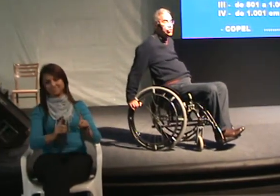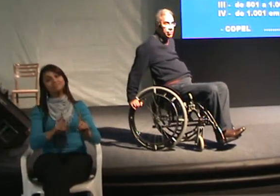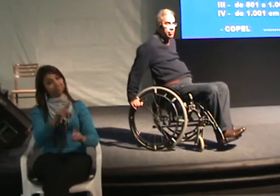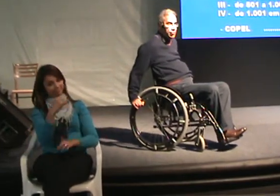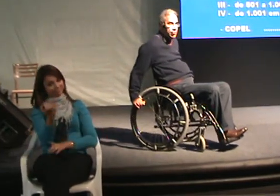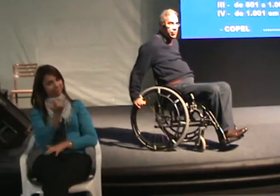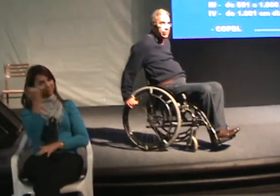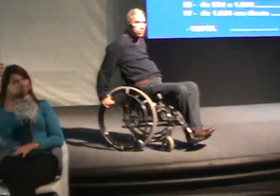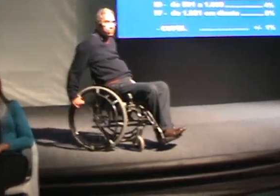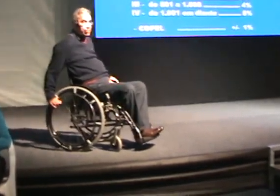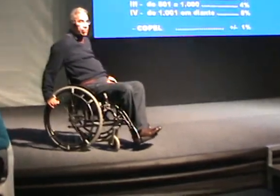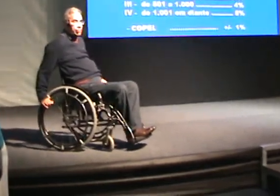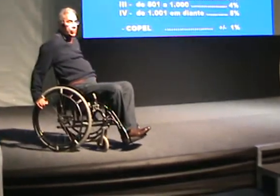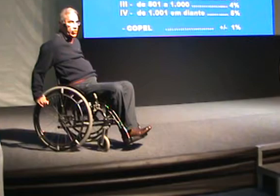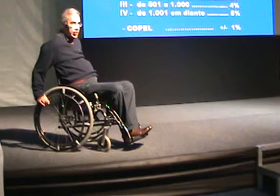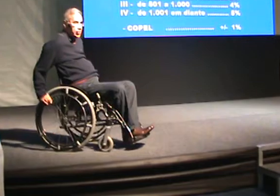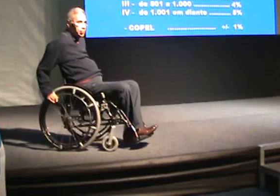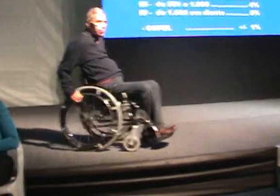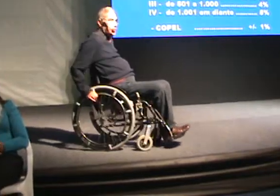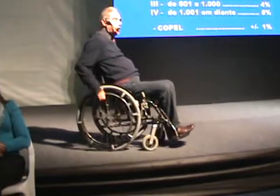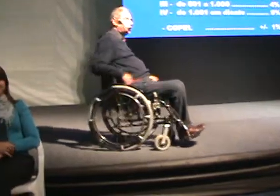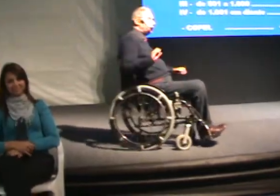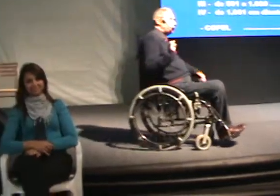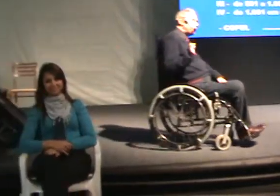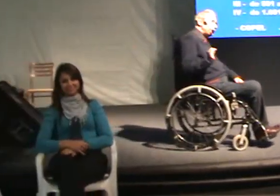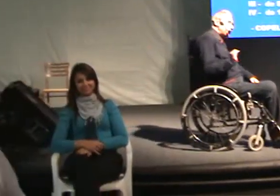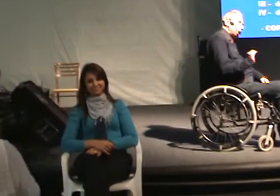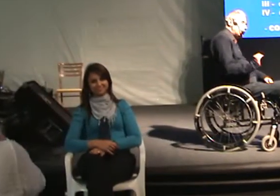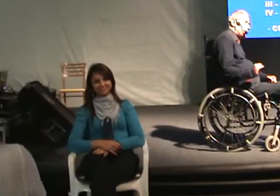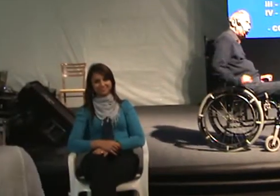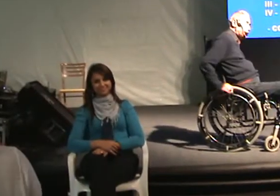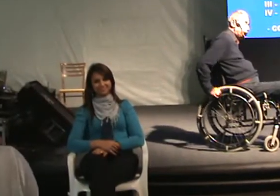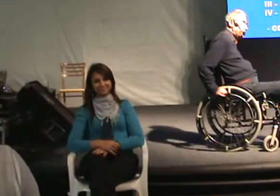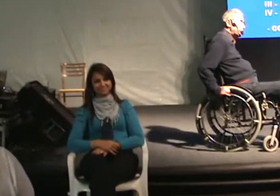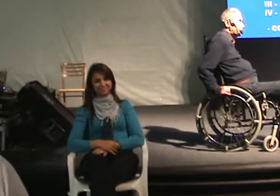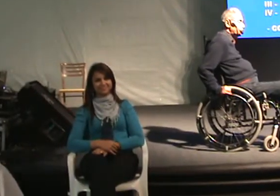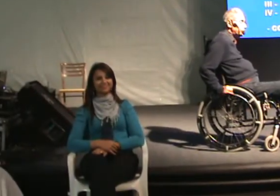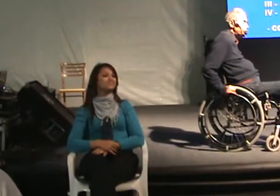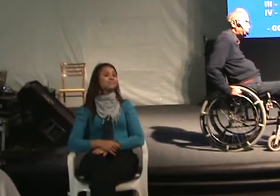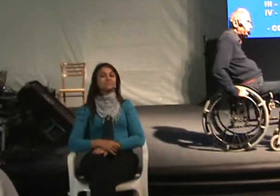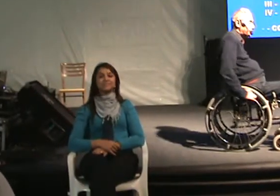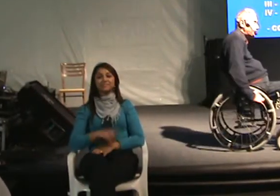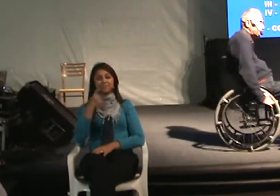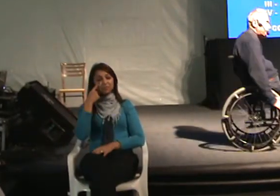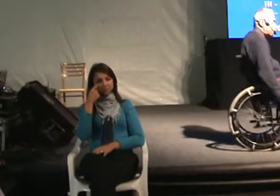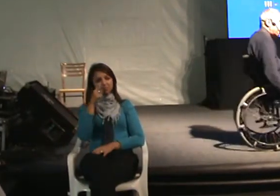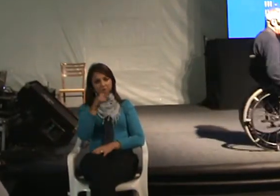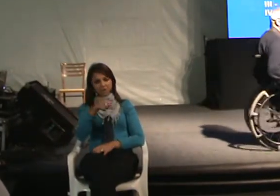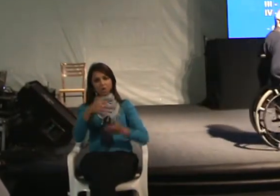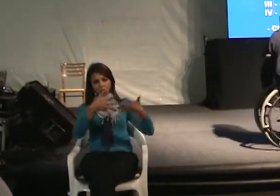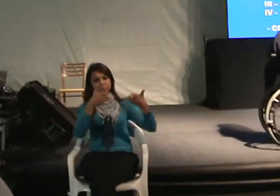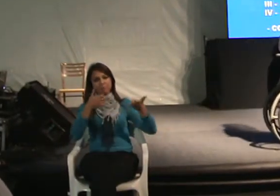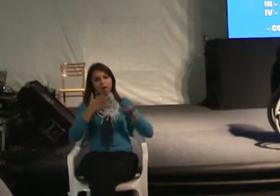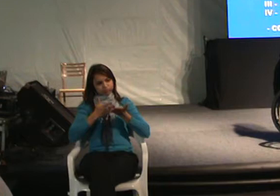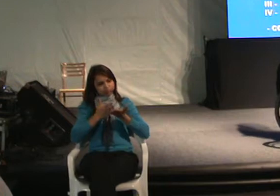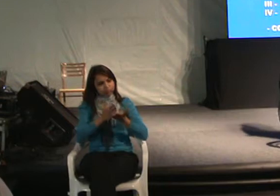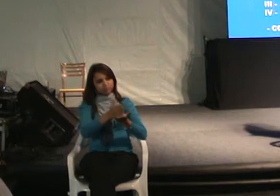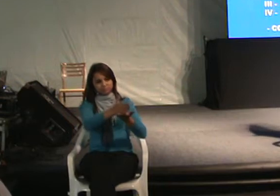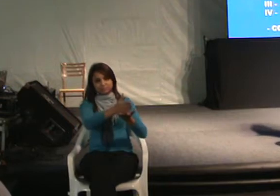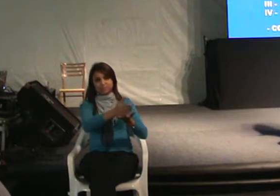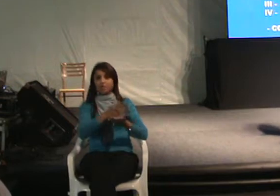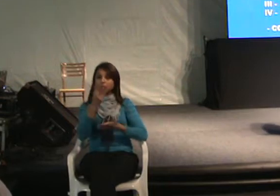é importantíssimo. Ok? Então, vocês estão caminhando. Por isso, toda a importância dessa CIPAT,